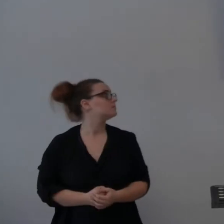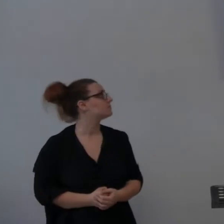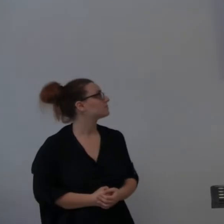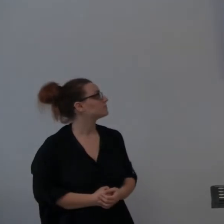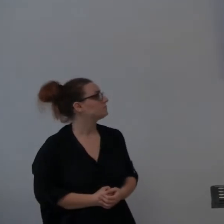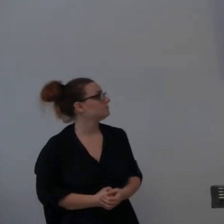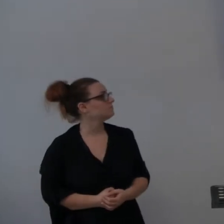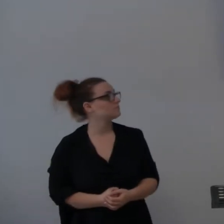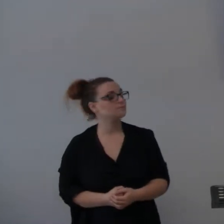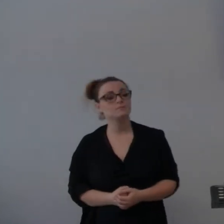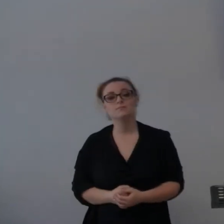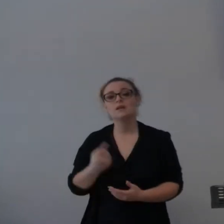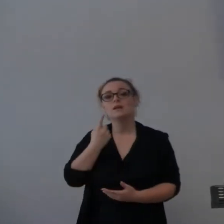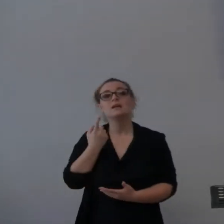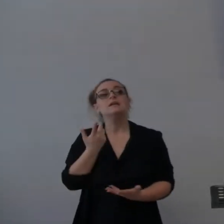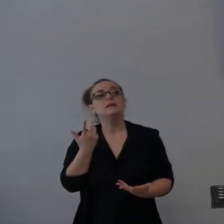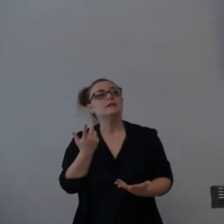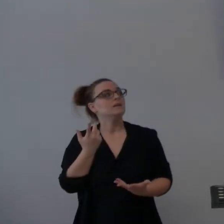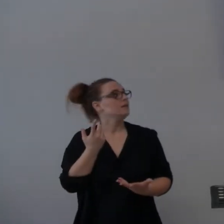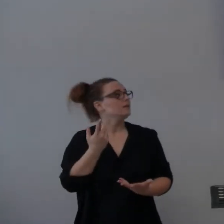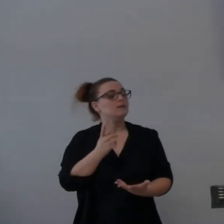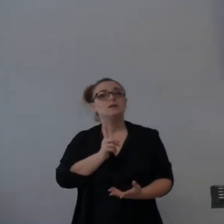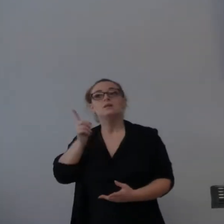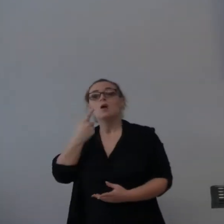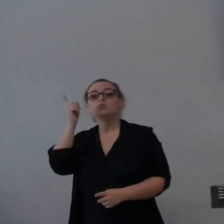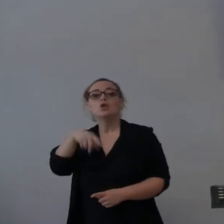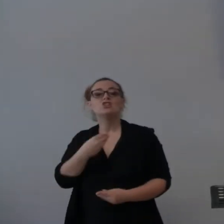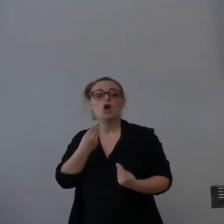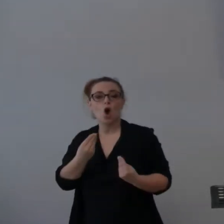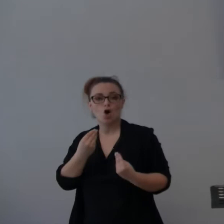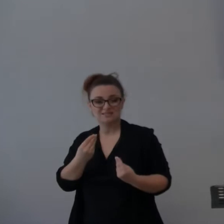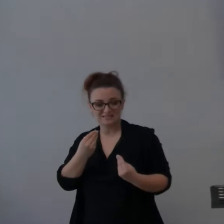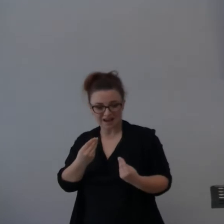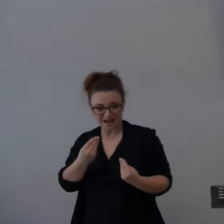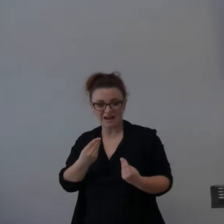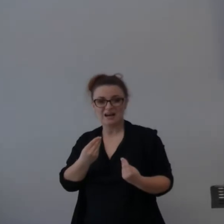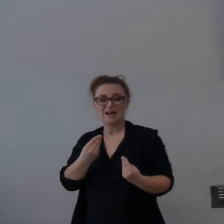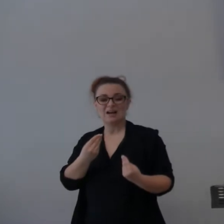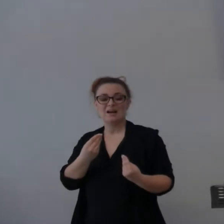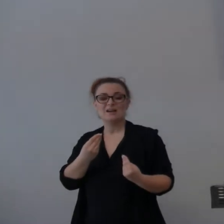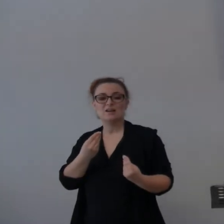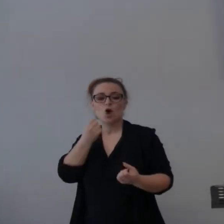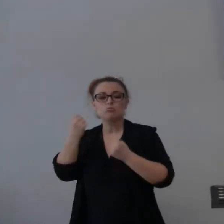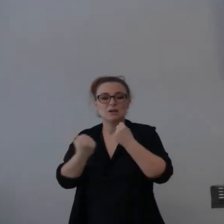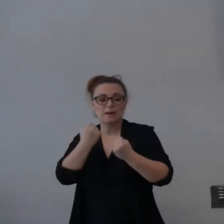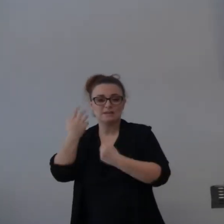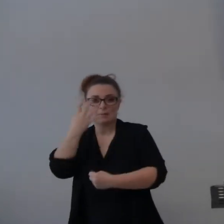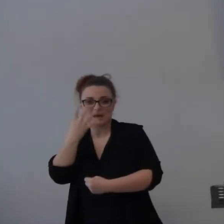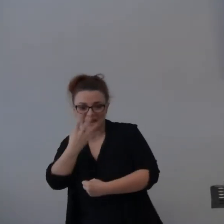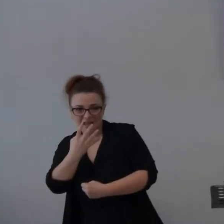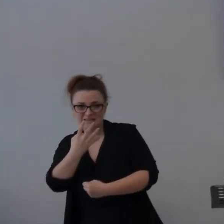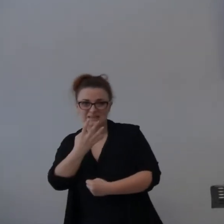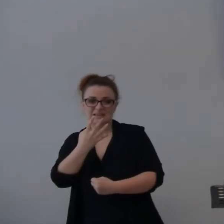Dice sì, ok, ma lui dice che punisce l'iniquità dei pari sui figli e fino alla terza e alla quarta generazione.